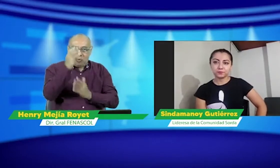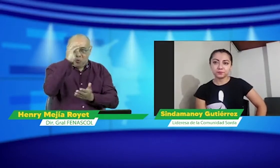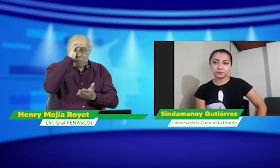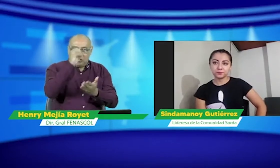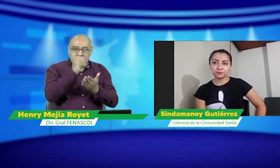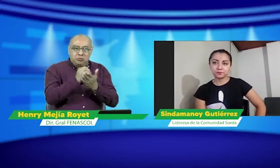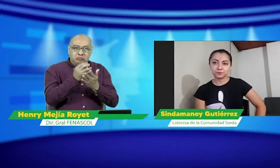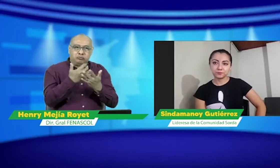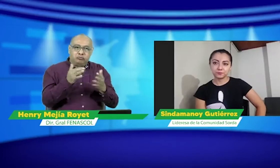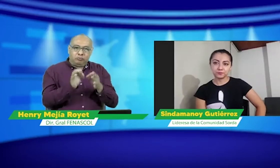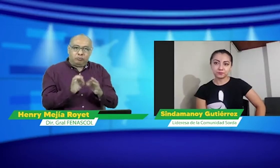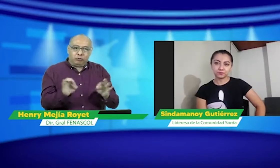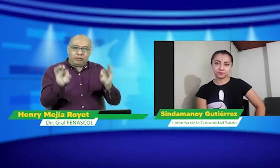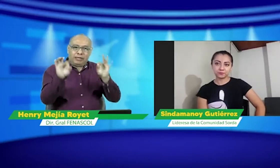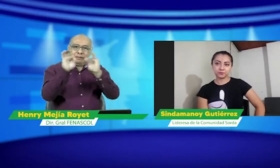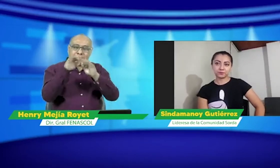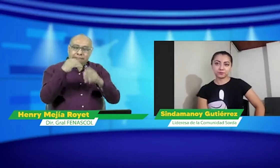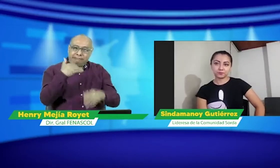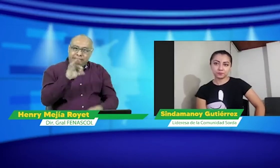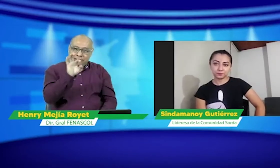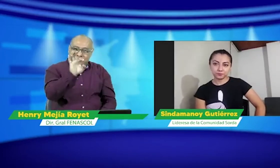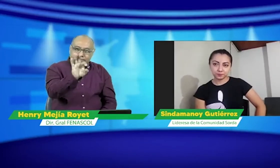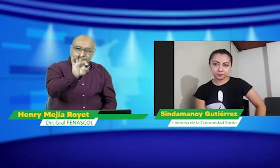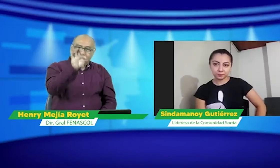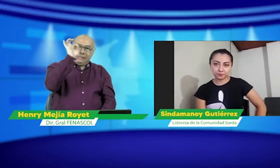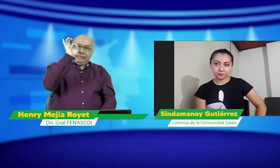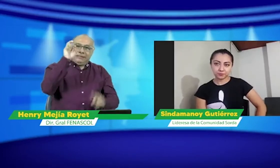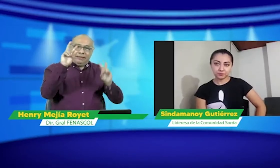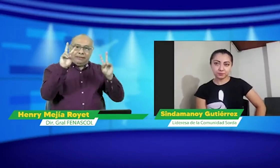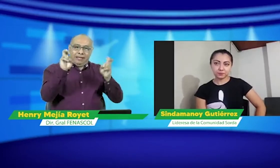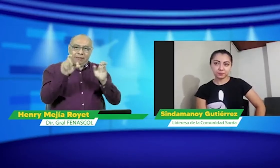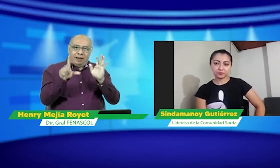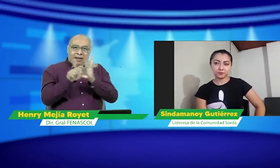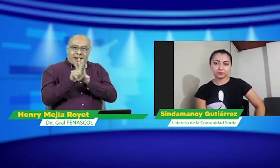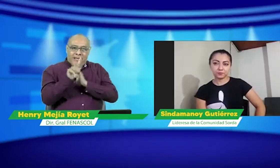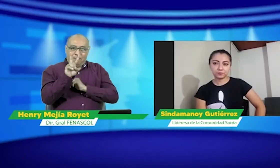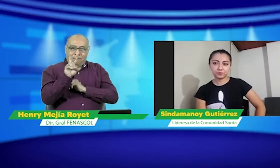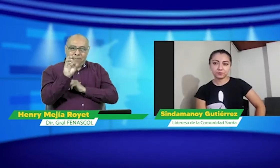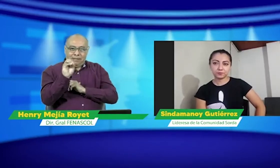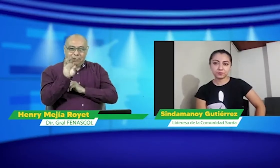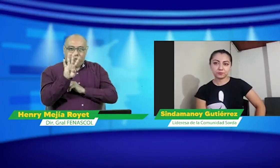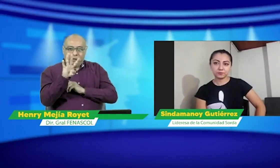también por comentarnos tu opinión de ahí también resalto algo muy importante